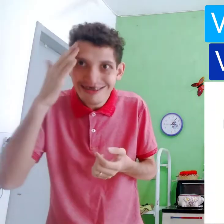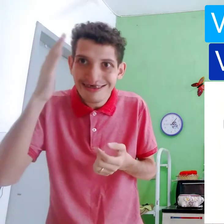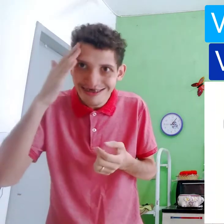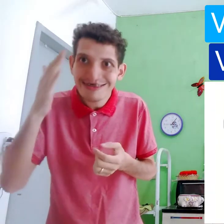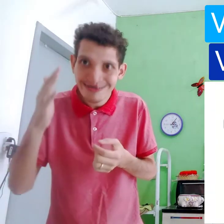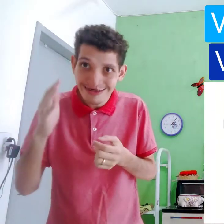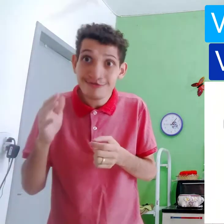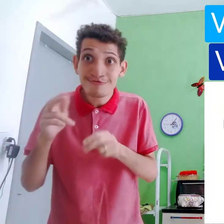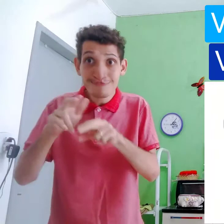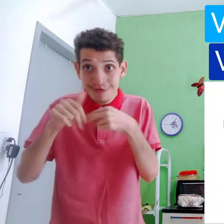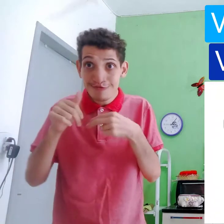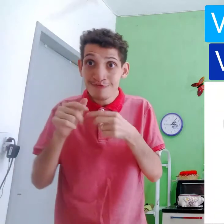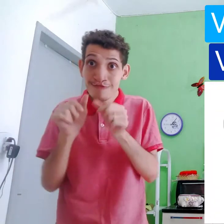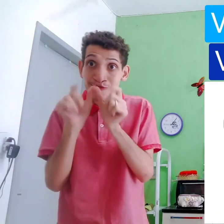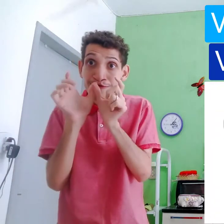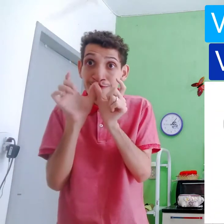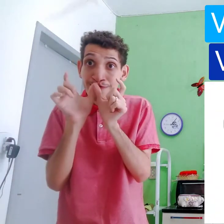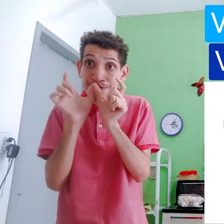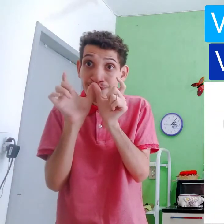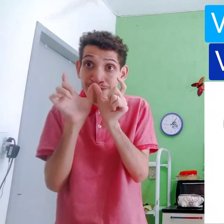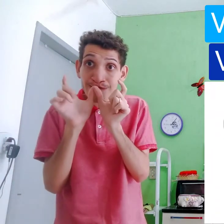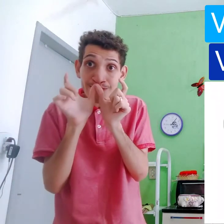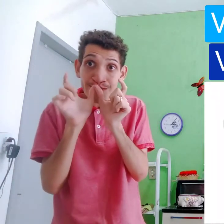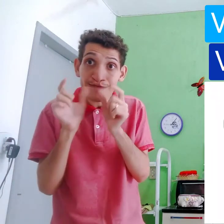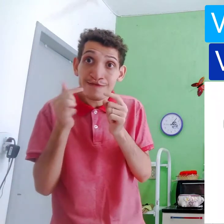Hello? Vou aproveitar, hum?